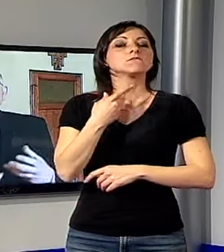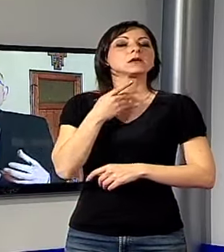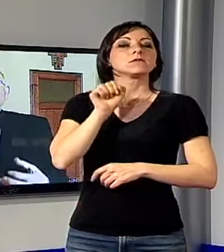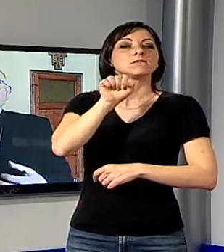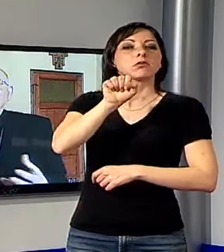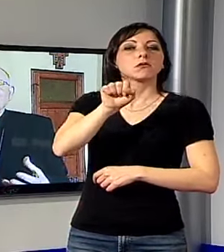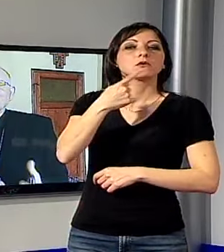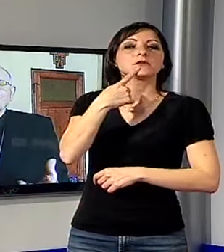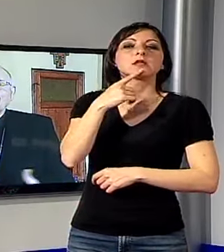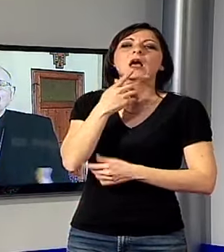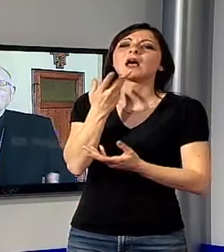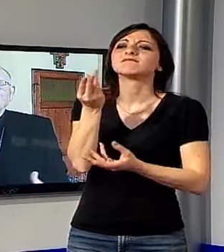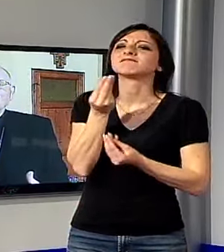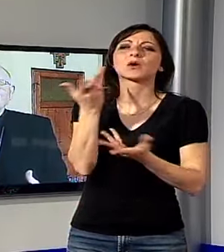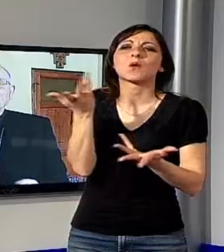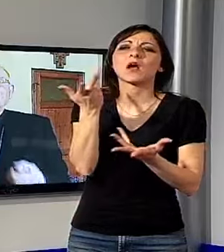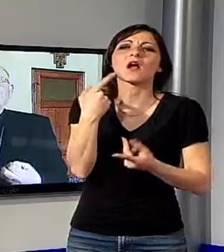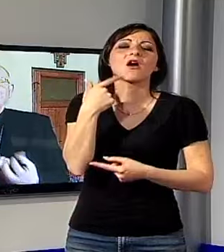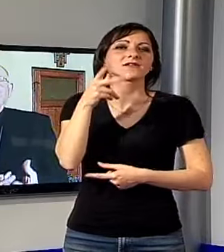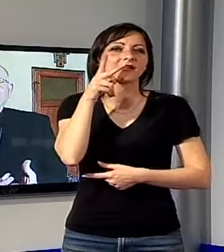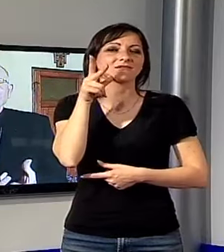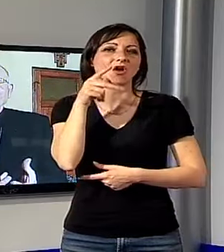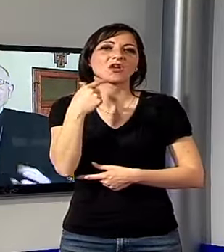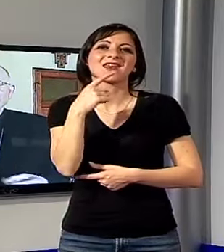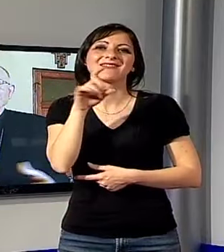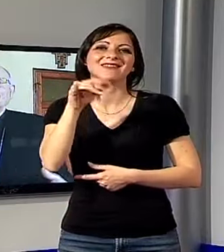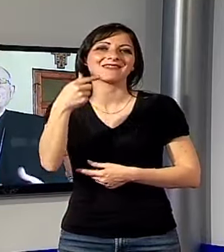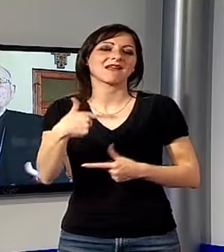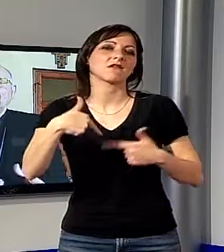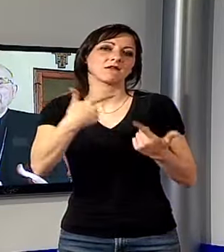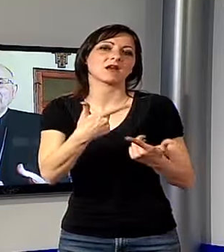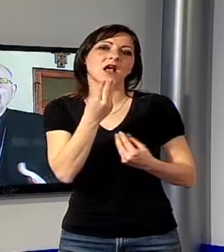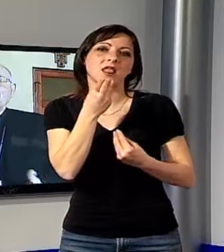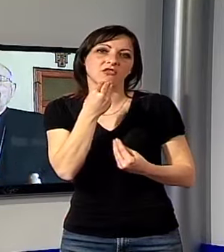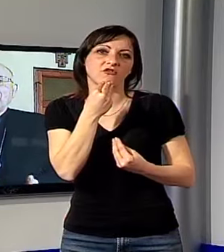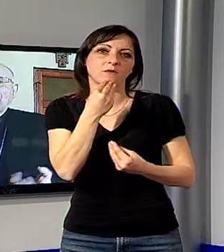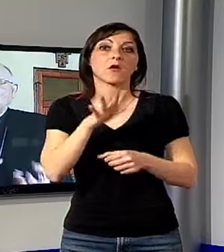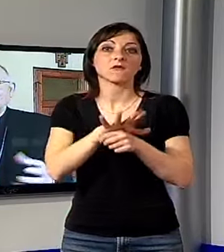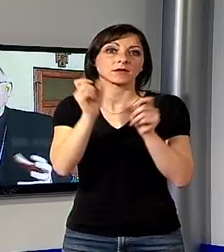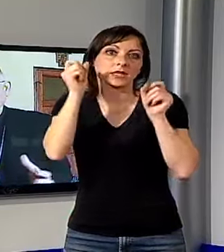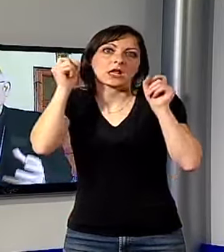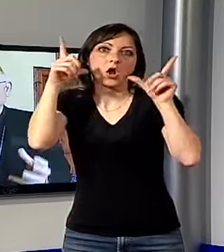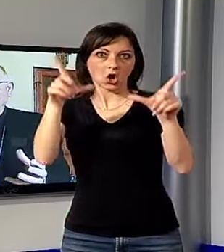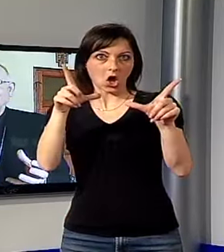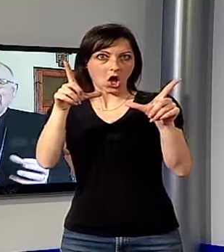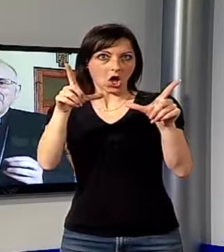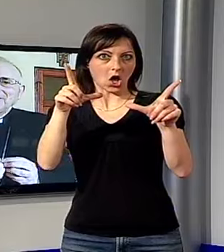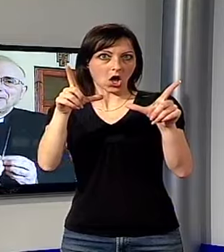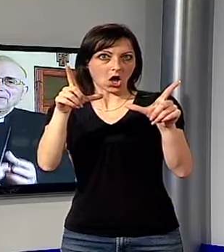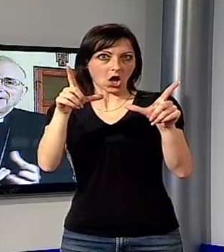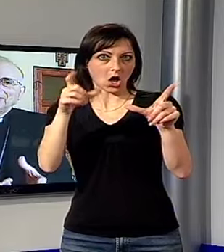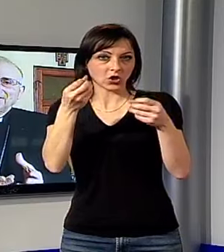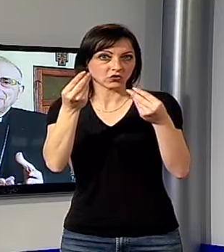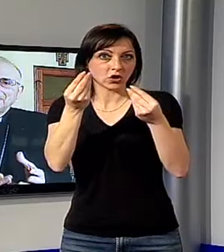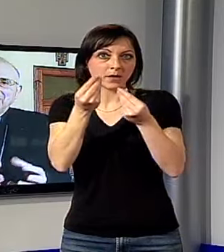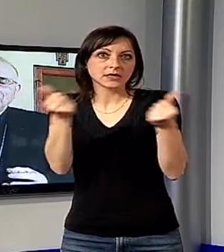nascosto dava il cibo, tutto quello che aveva un bisogno. Poi quando questa famiglia se ne accorge che spariscono le cose, accolgono, direi, avevo capito